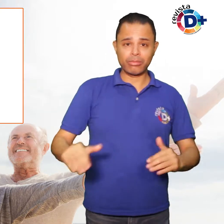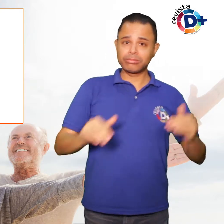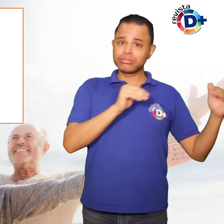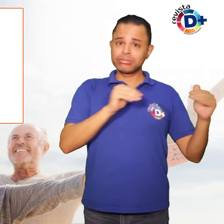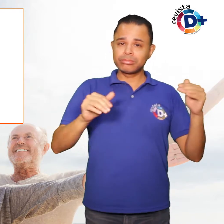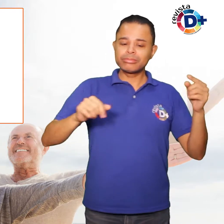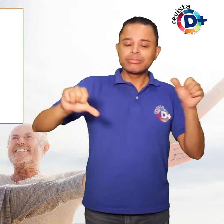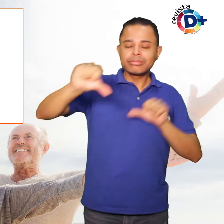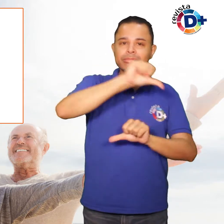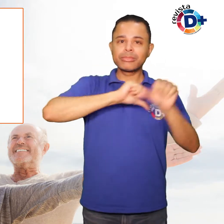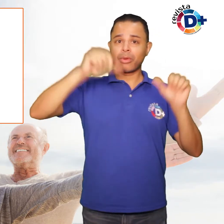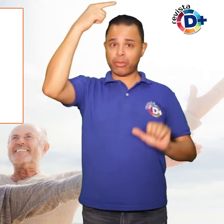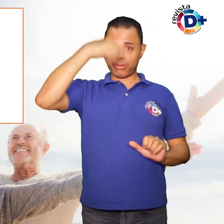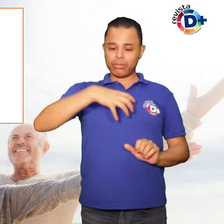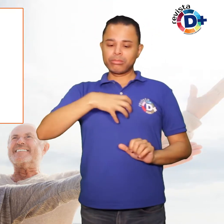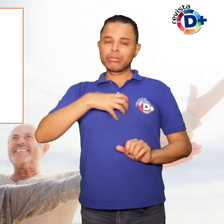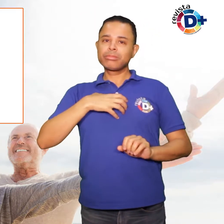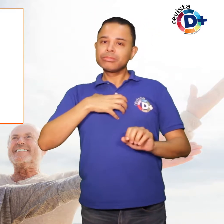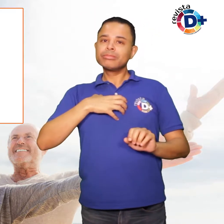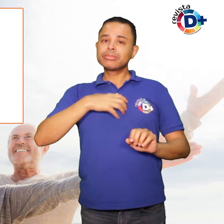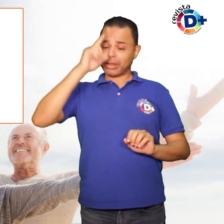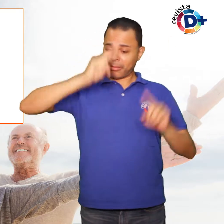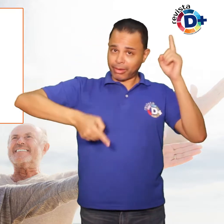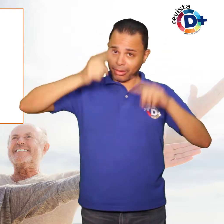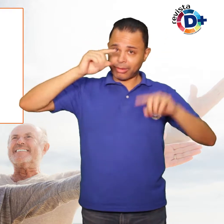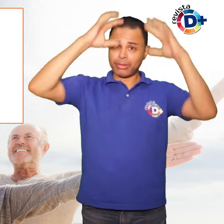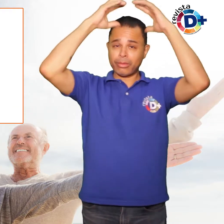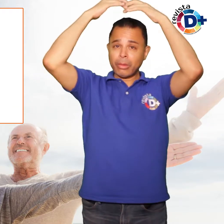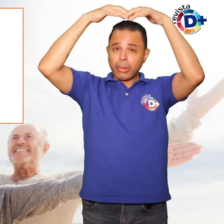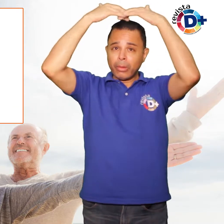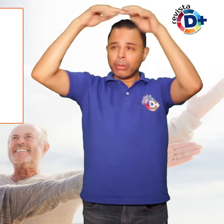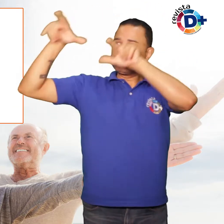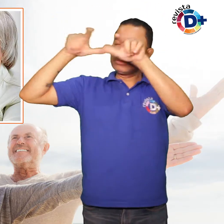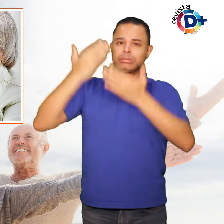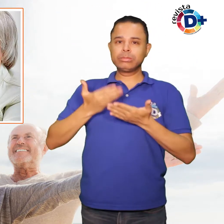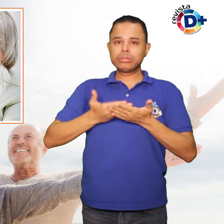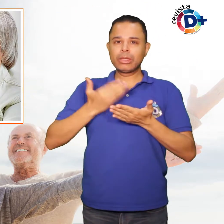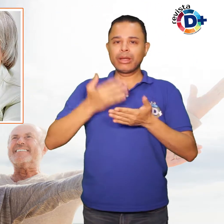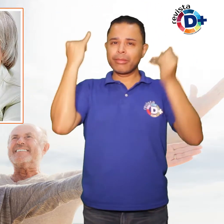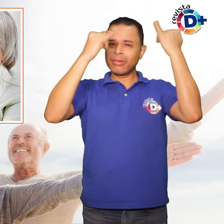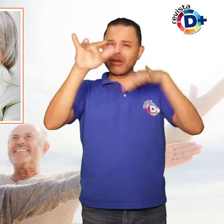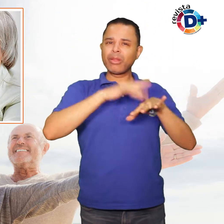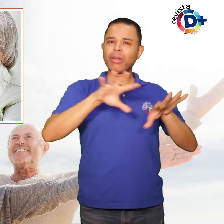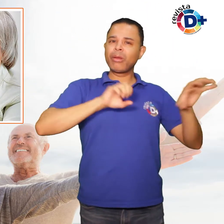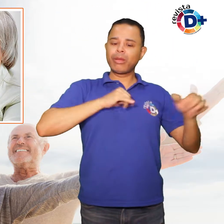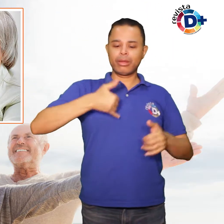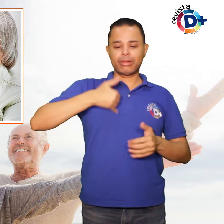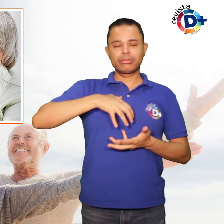e pelo nosso comportamento, ele deve ser trabalhado constantemente para evitar doenças típicas da idade, como